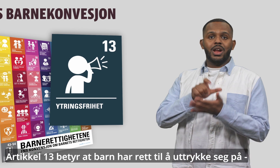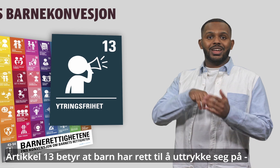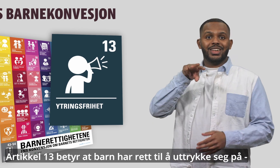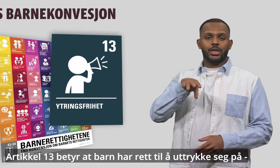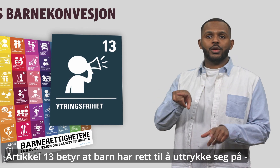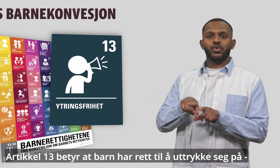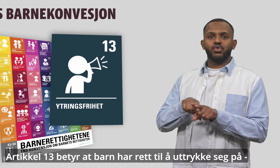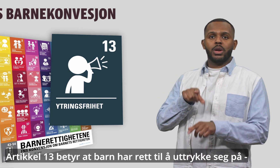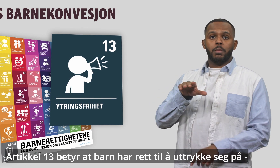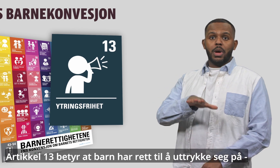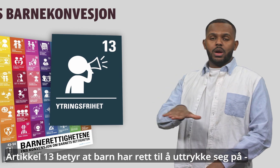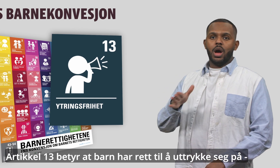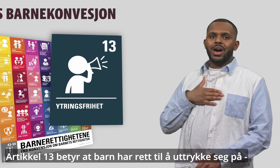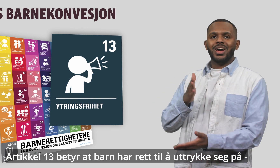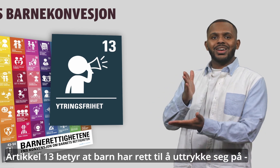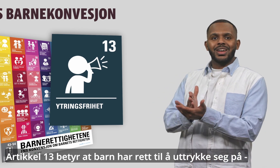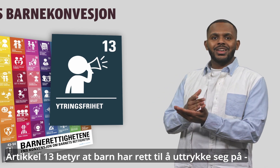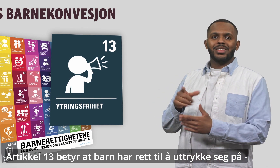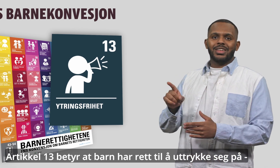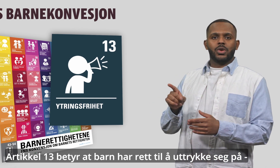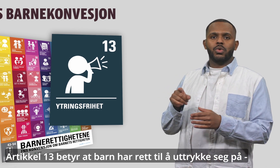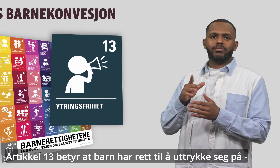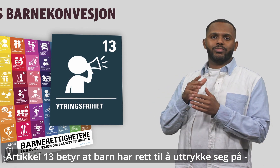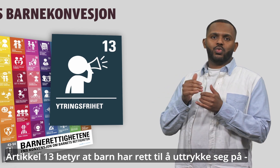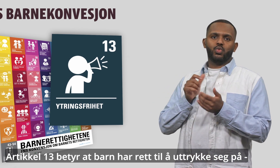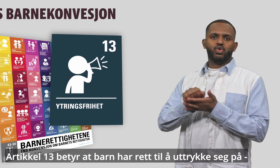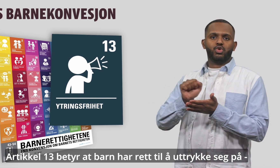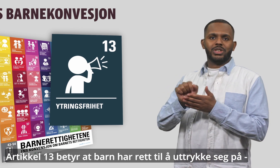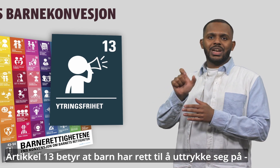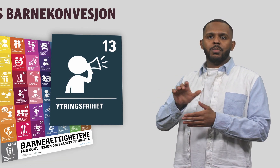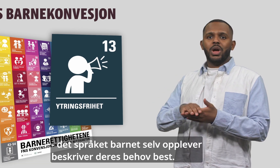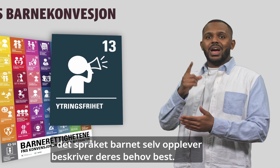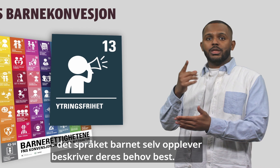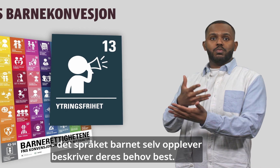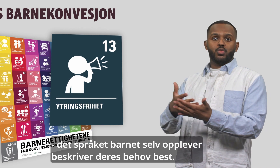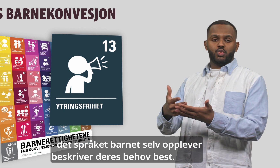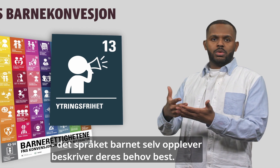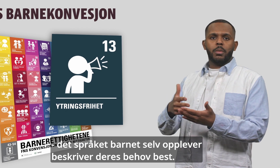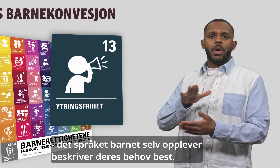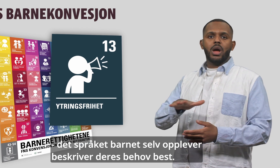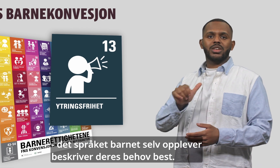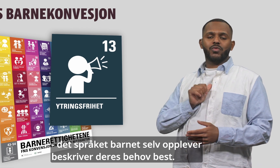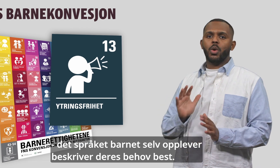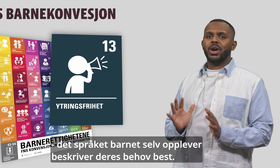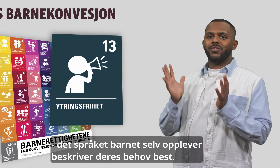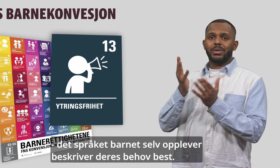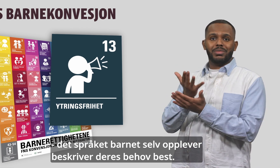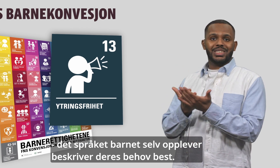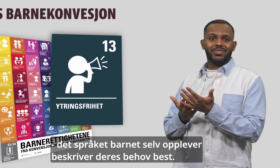Artikkel 13 betyr at barn har rett til å uttrykke seg på det språket barnet selv opplever og beskriver deres